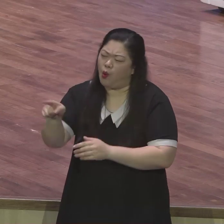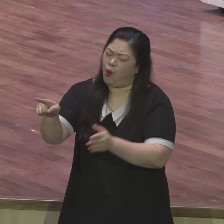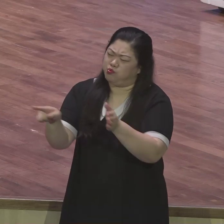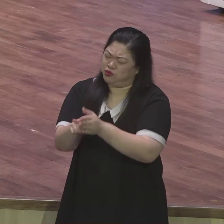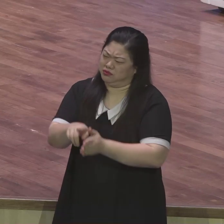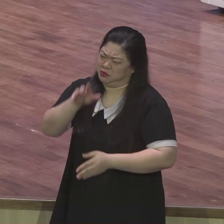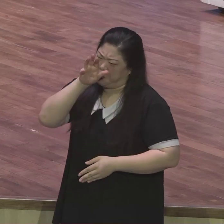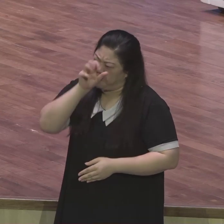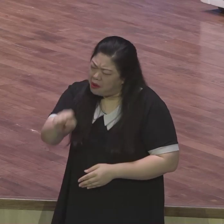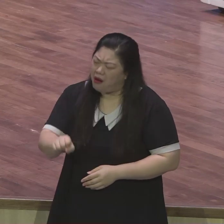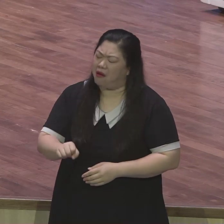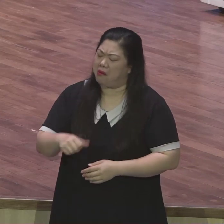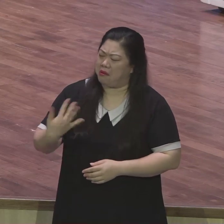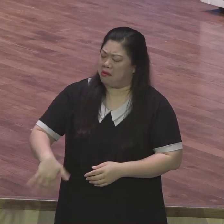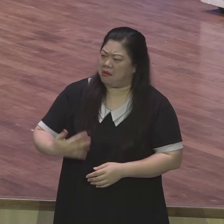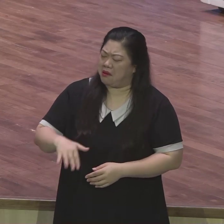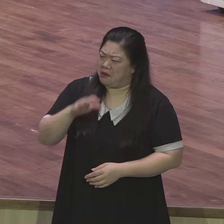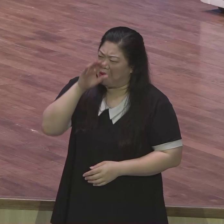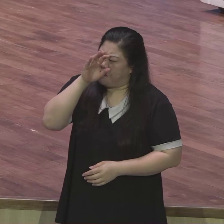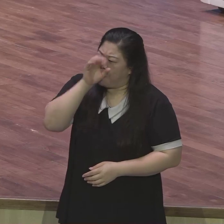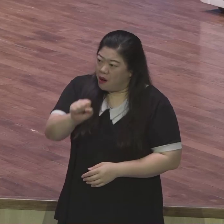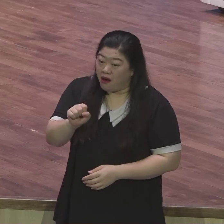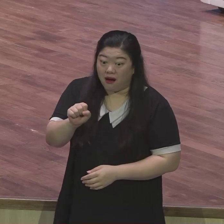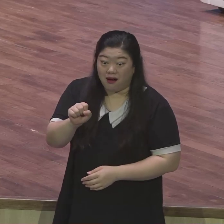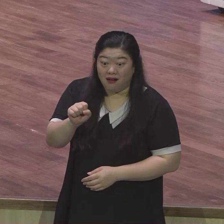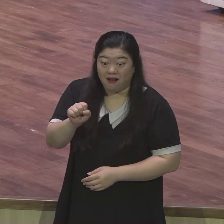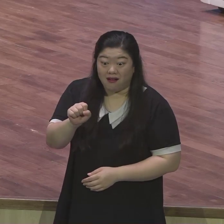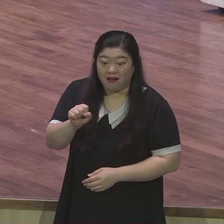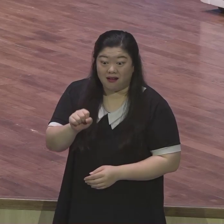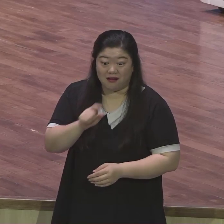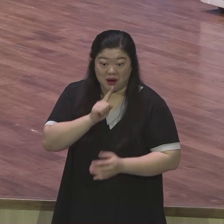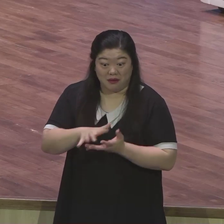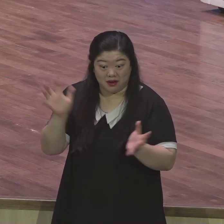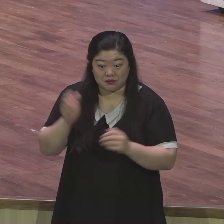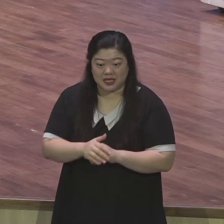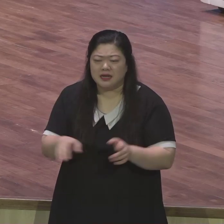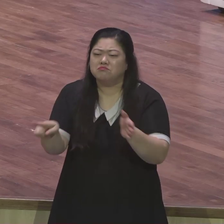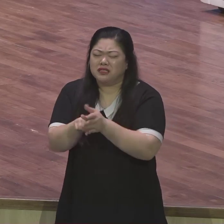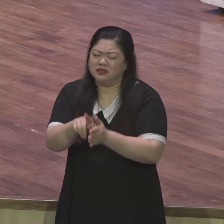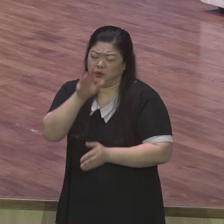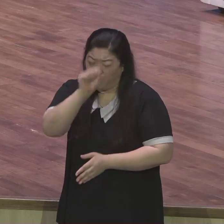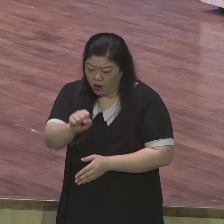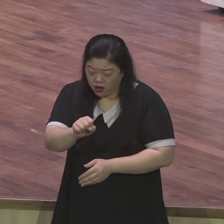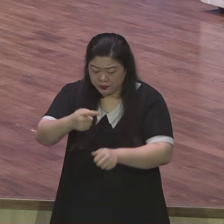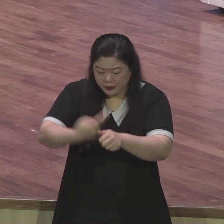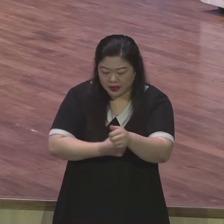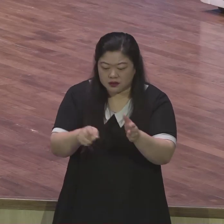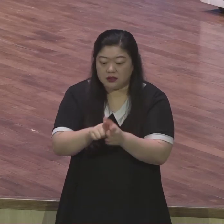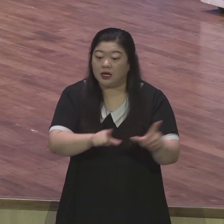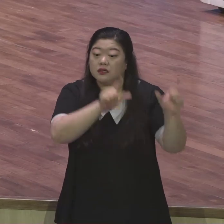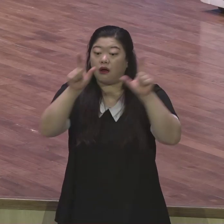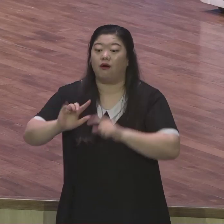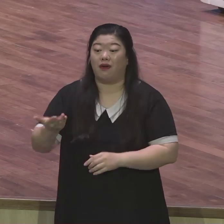말일 거예요 어떻게 하면 신앙생활 잘하냐? 믿음 좋으면 됩니다 자, 그러면 뭐가 좋은 믿음일까요?